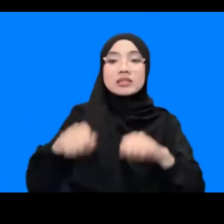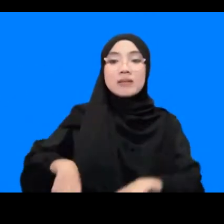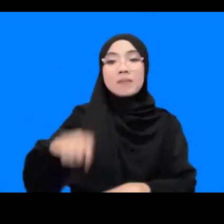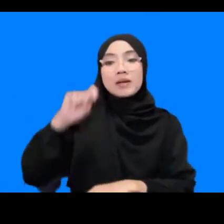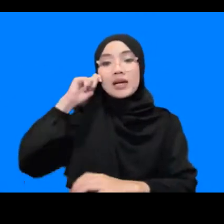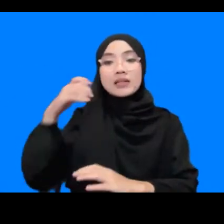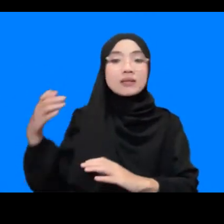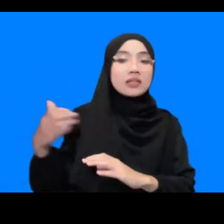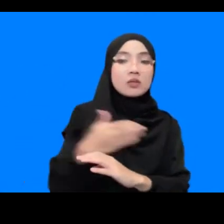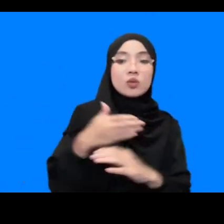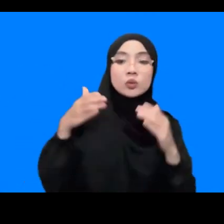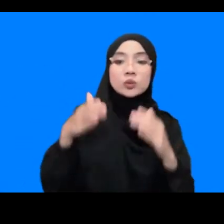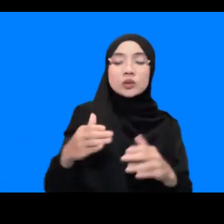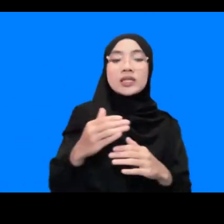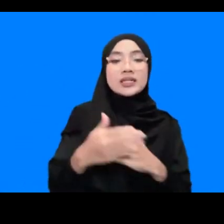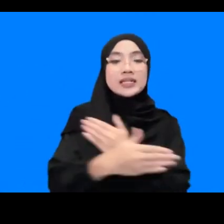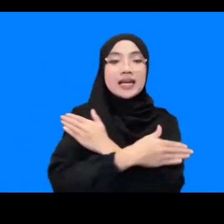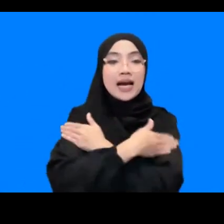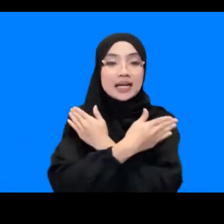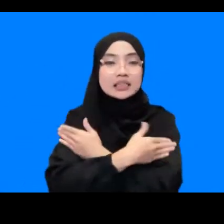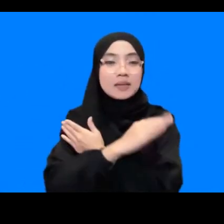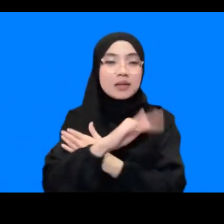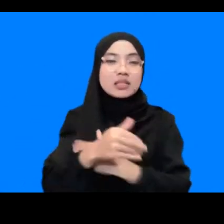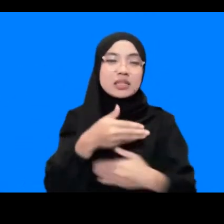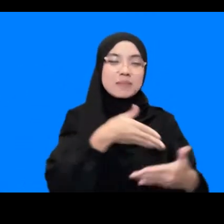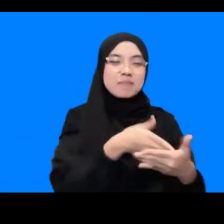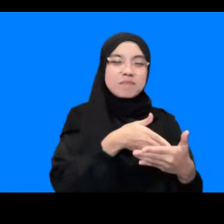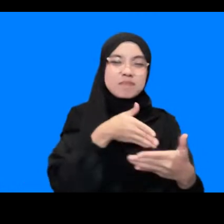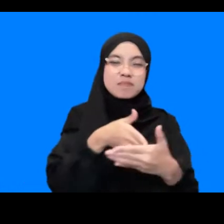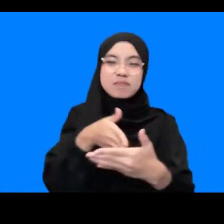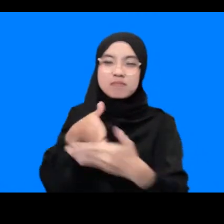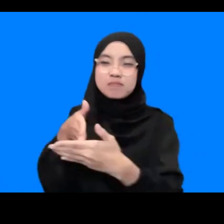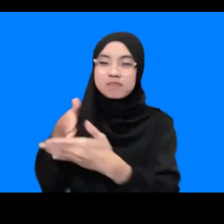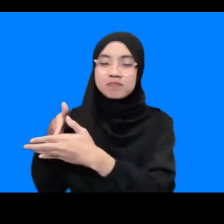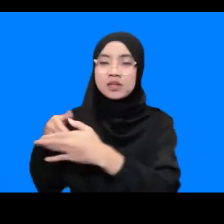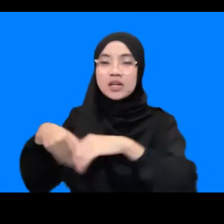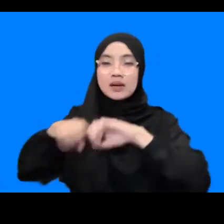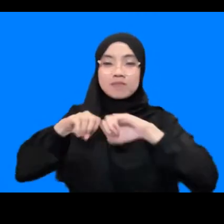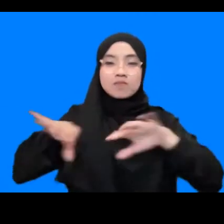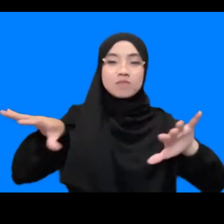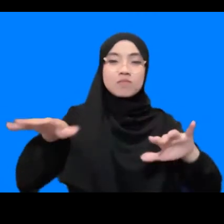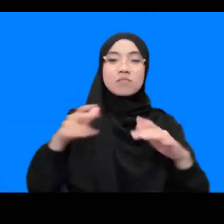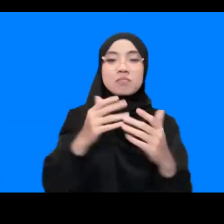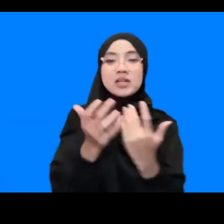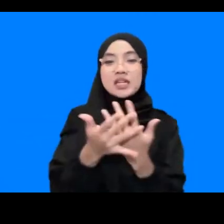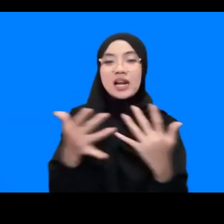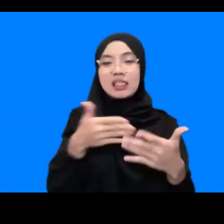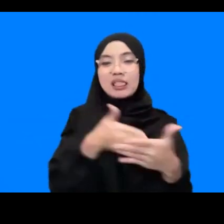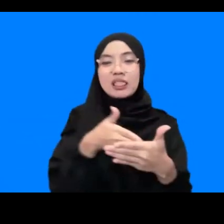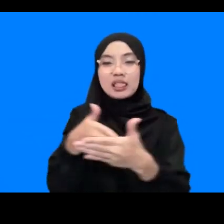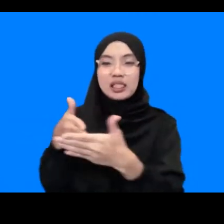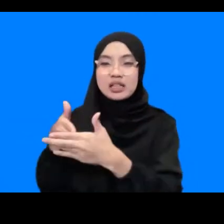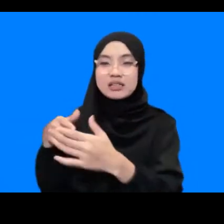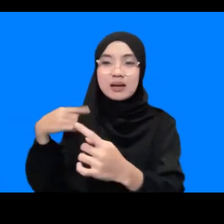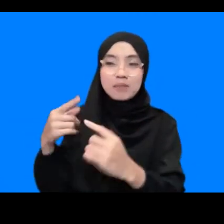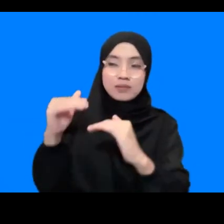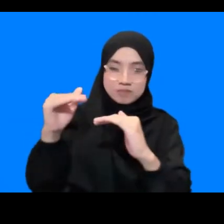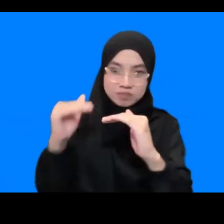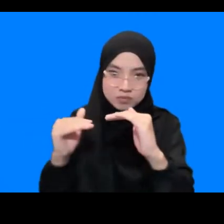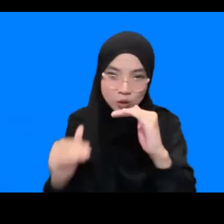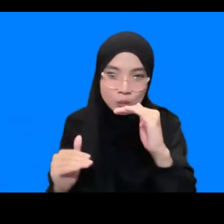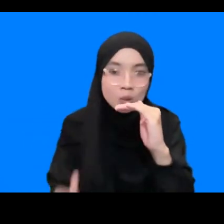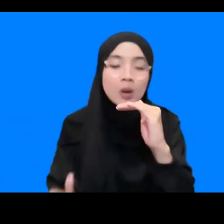khususnya di Aceh masih banyak hambatan untuk dapat tersampaikan ke masyarakat sampai ke level terbawah